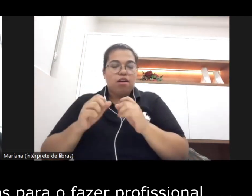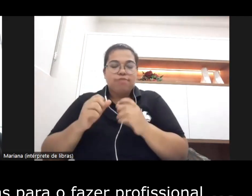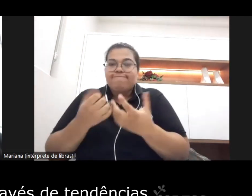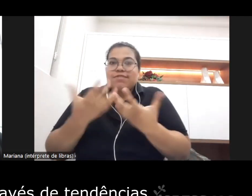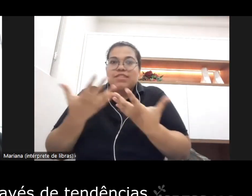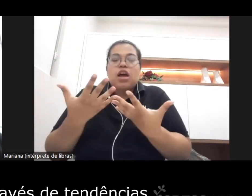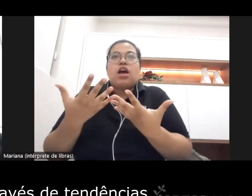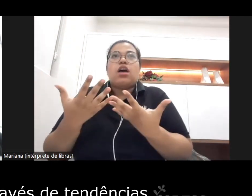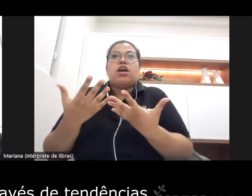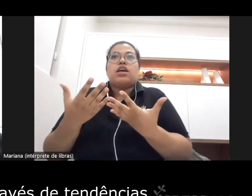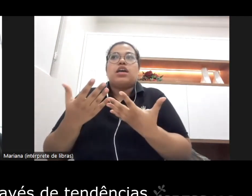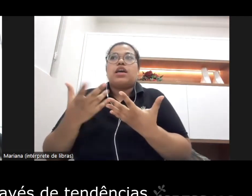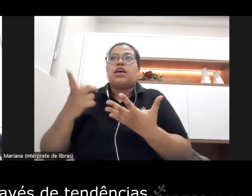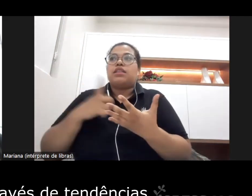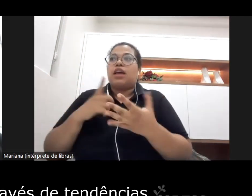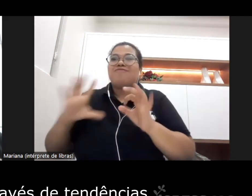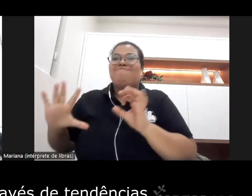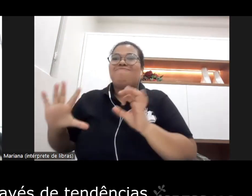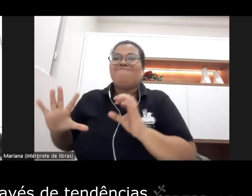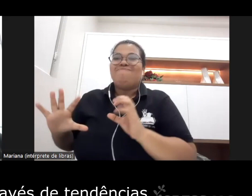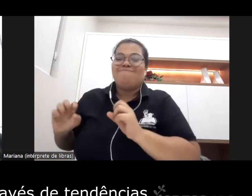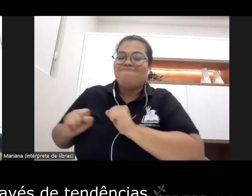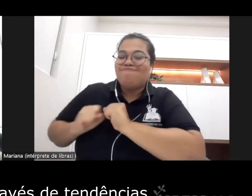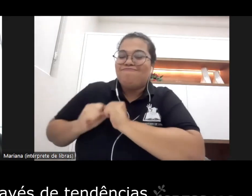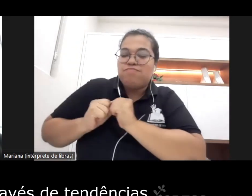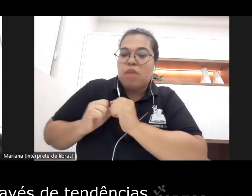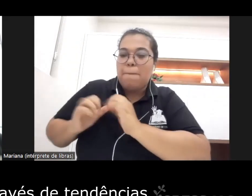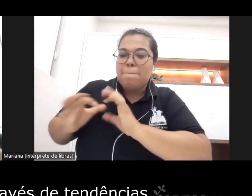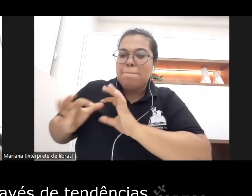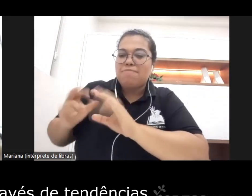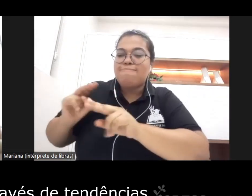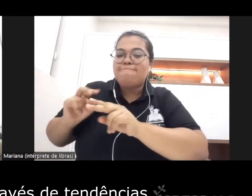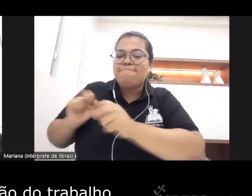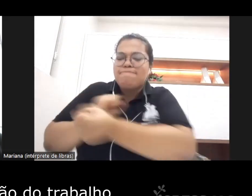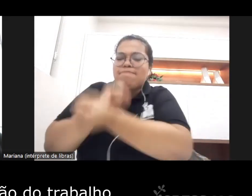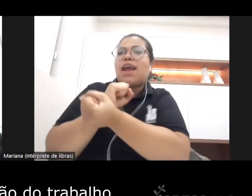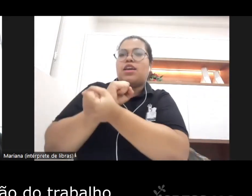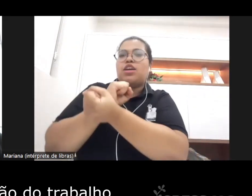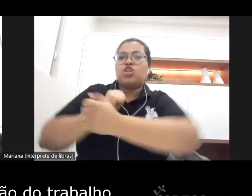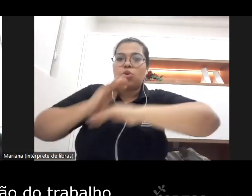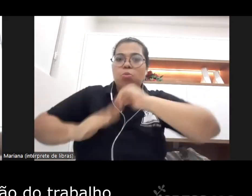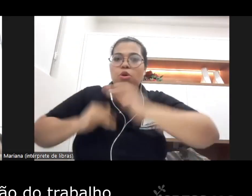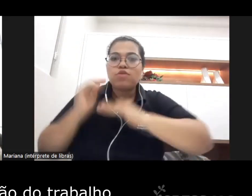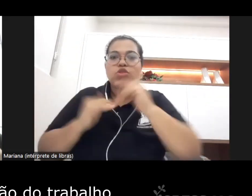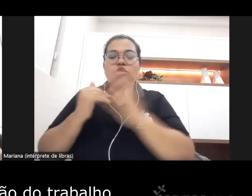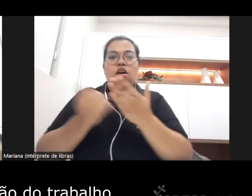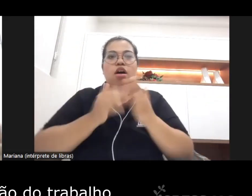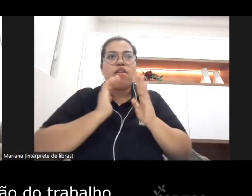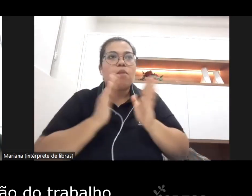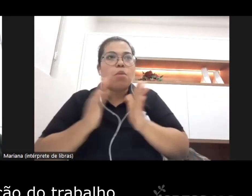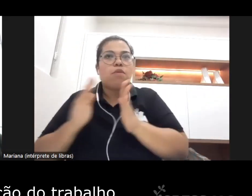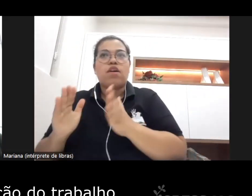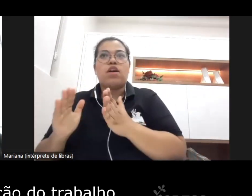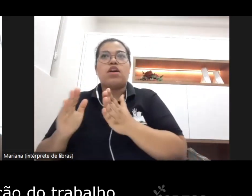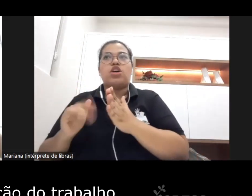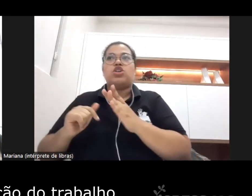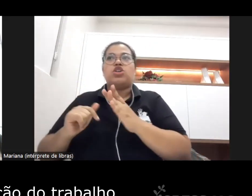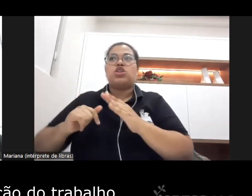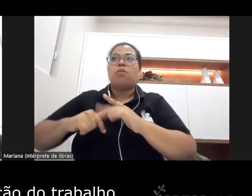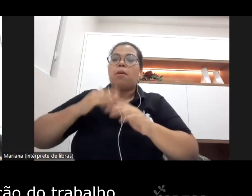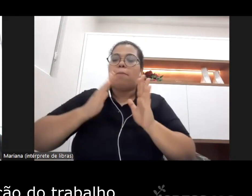e vai limitando através de tendências de informatização do trabalho de